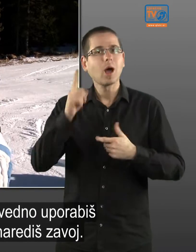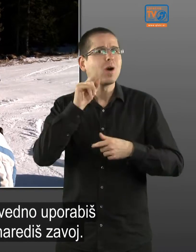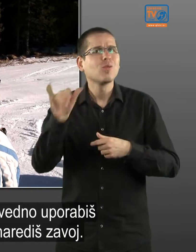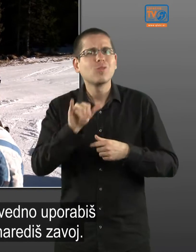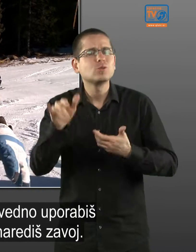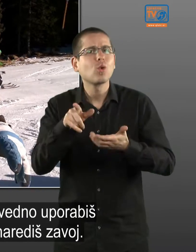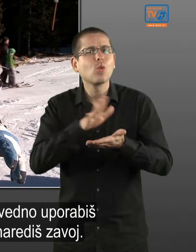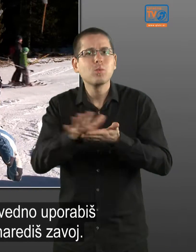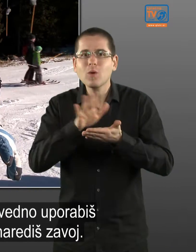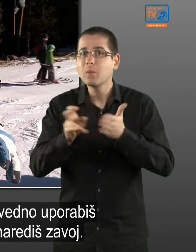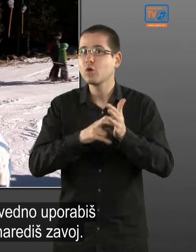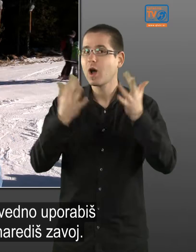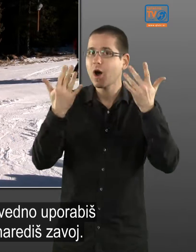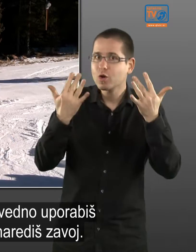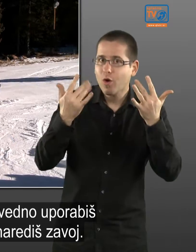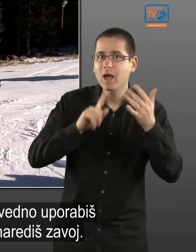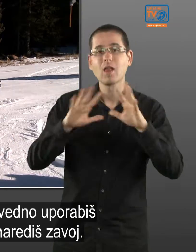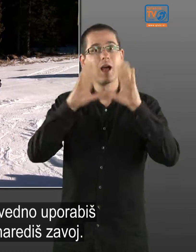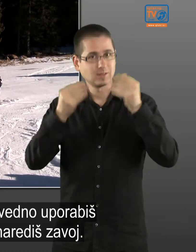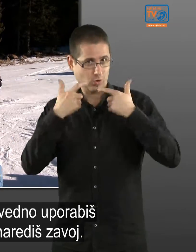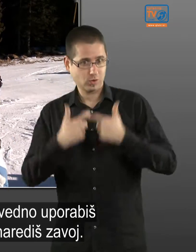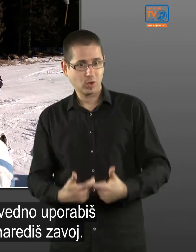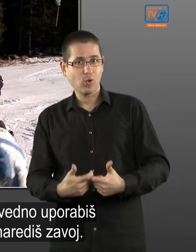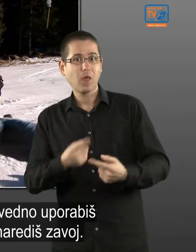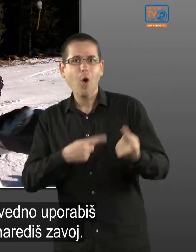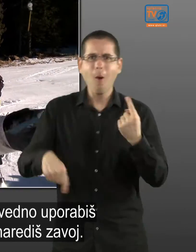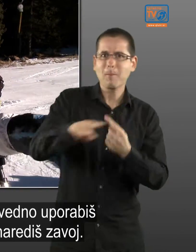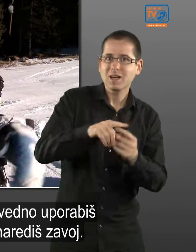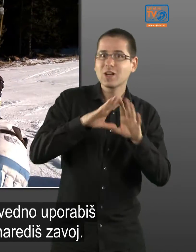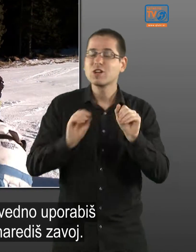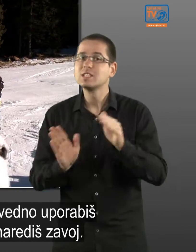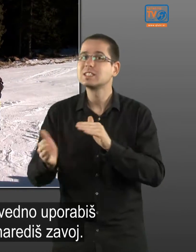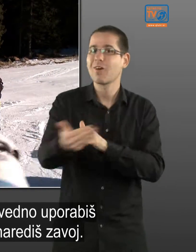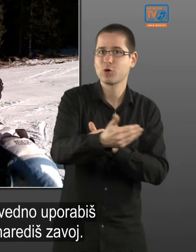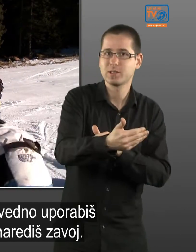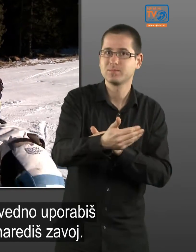uporabiš še roke in celo telo, da obrneš, narediš zavoj.